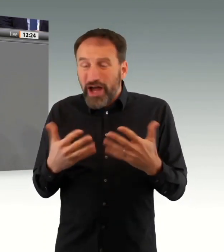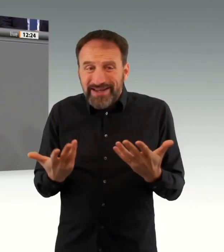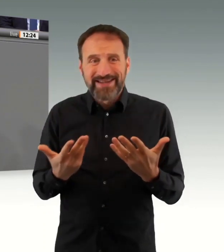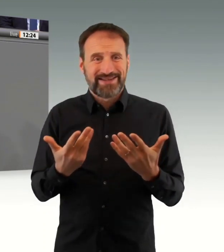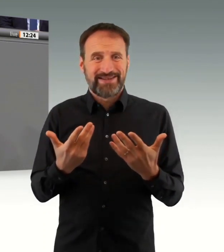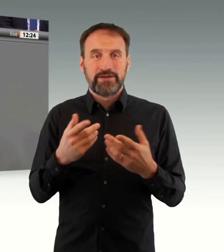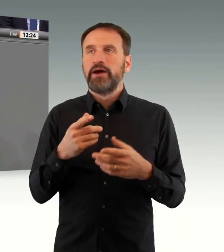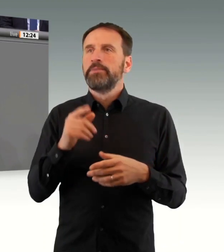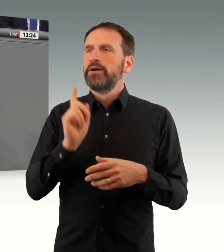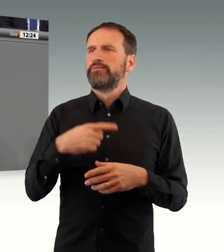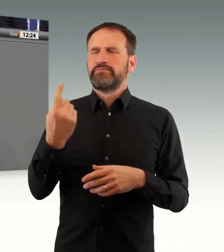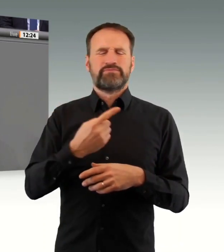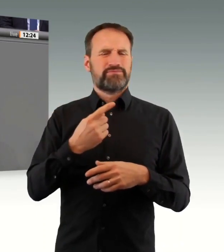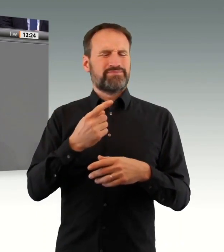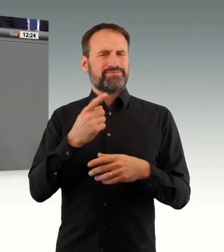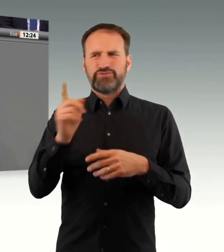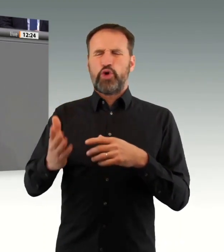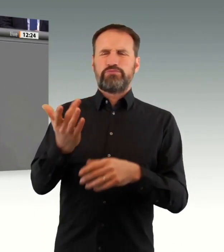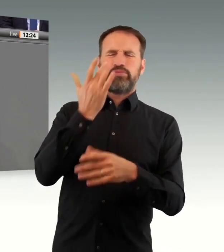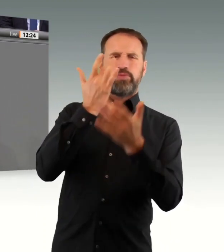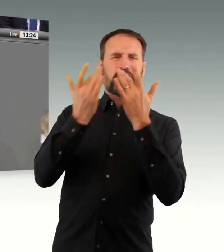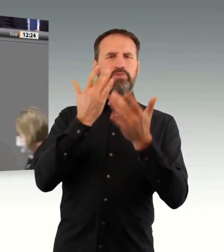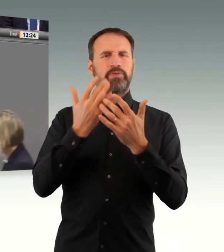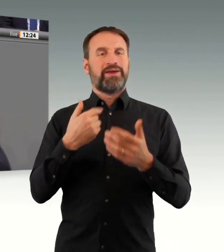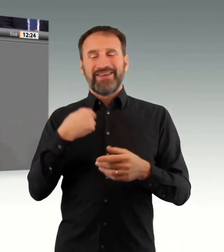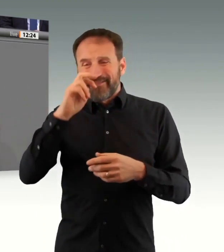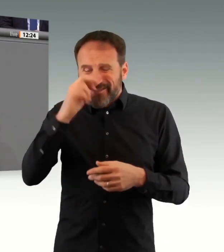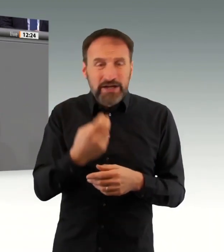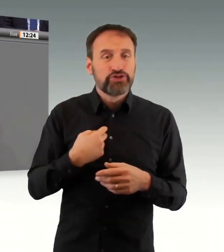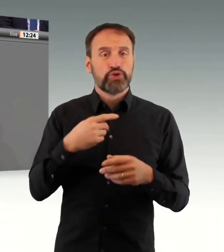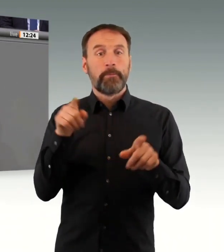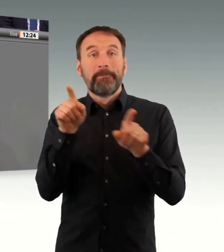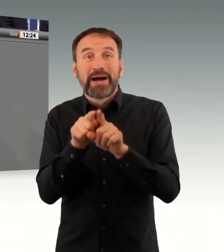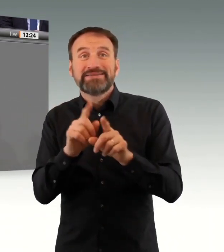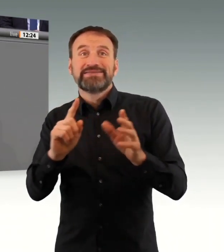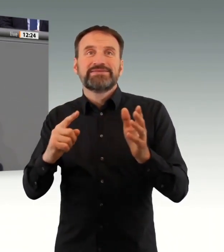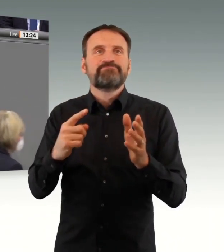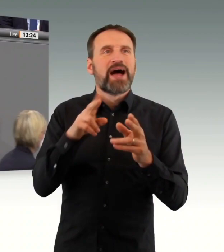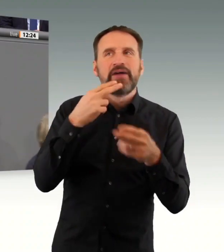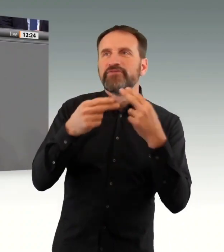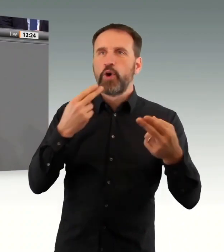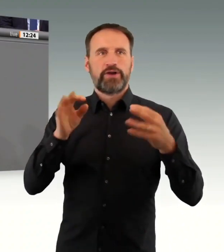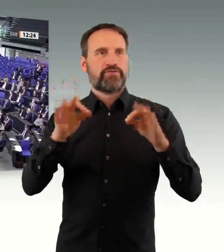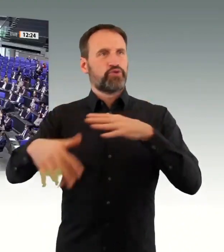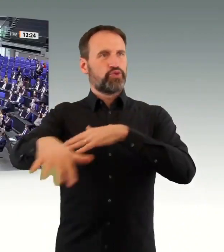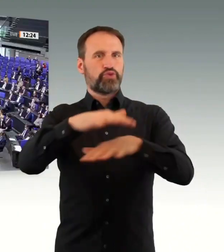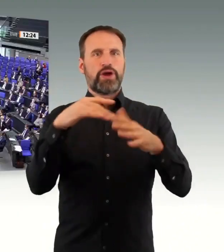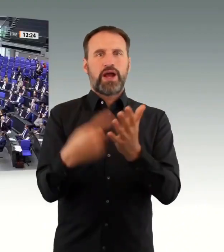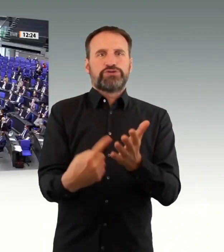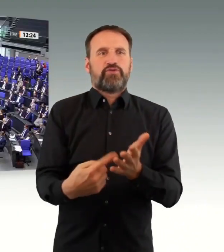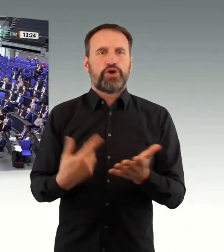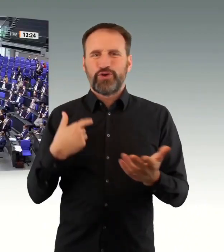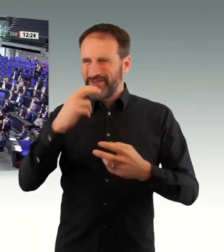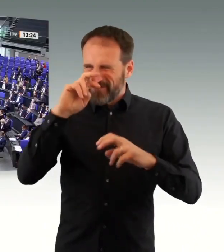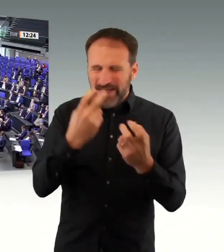darüber reden, was wir jetzt tun, um die Situation zu verbessern. Ganz konkret, wie kommen